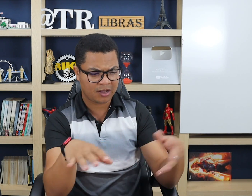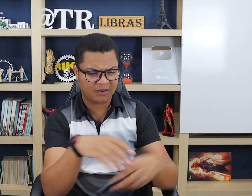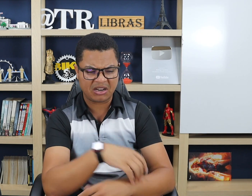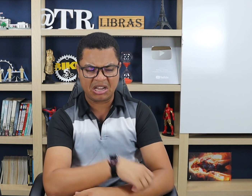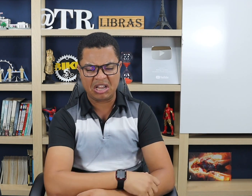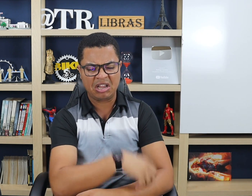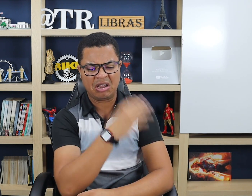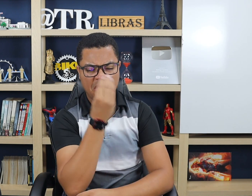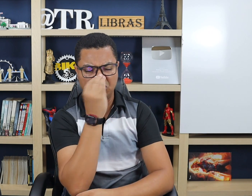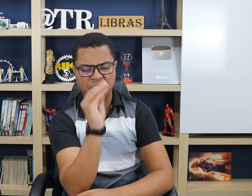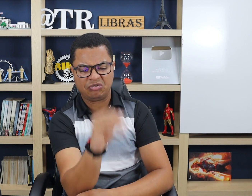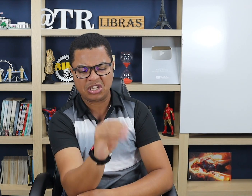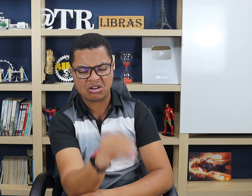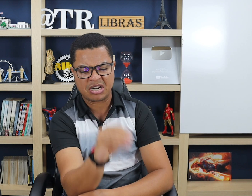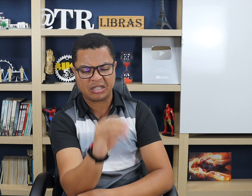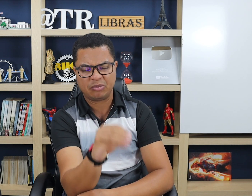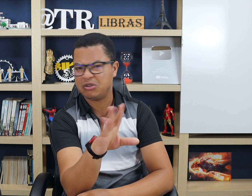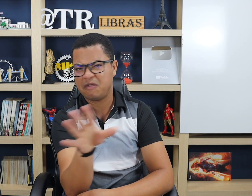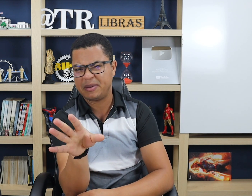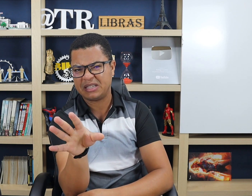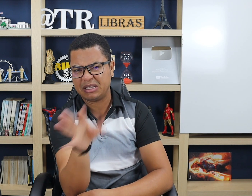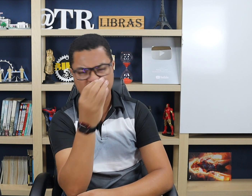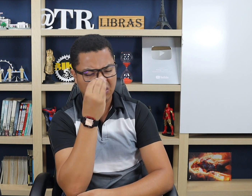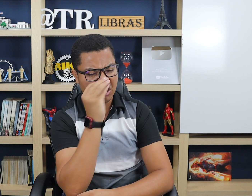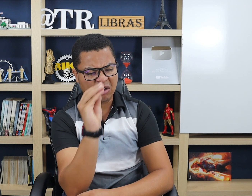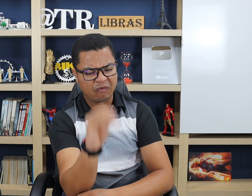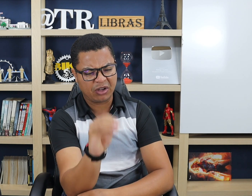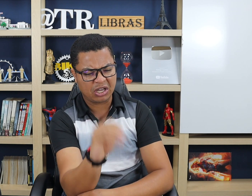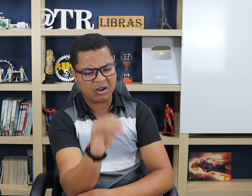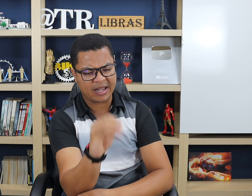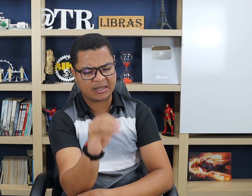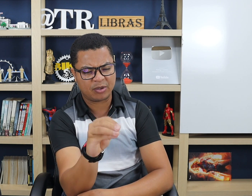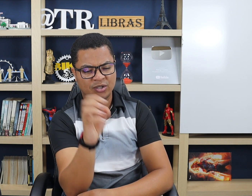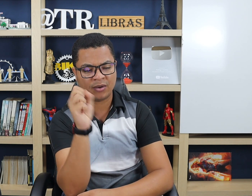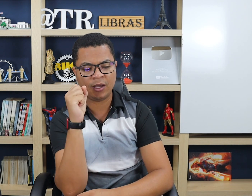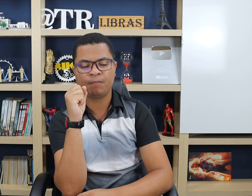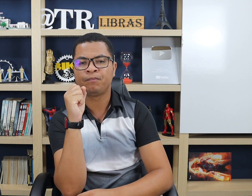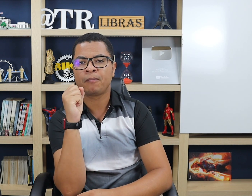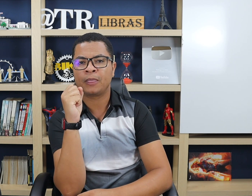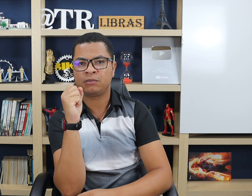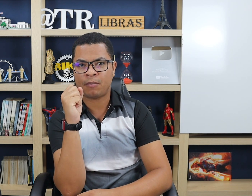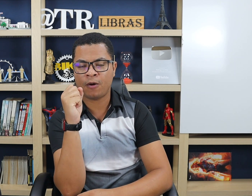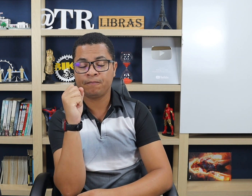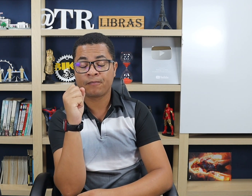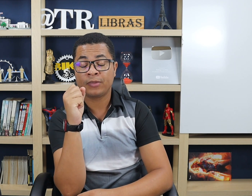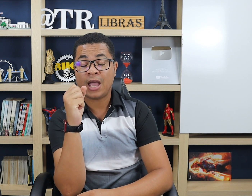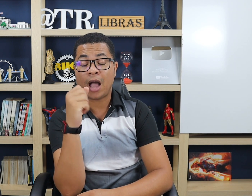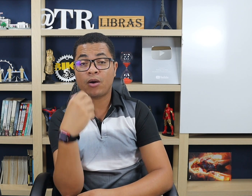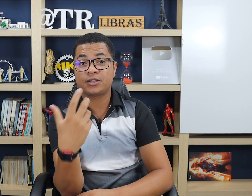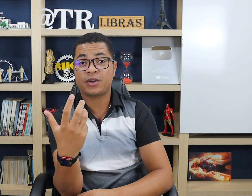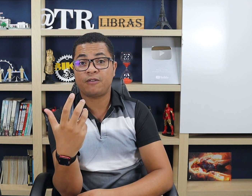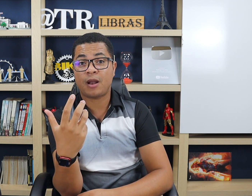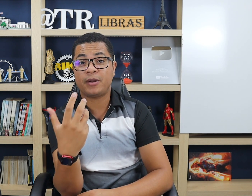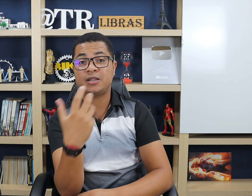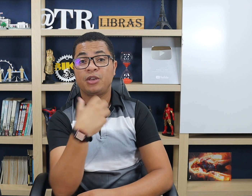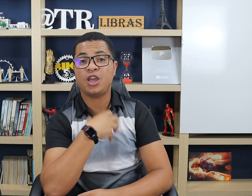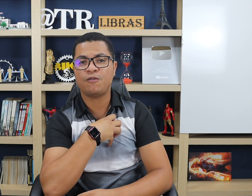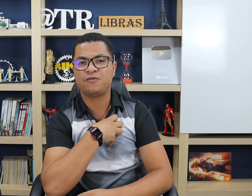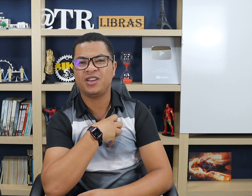tá falando, Ih, ó, eu vou ignorar essa pessoa, não vou prestar atenção. Vou ignorar essa pessoa aqui. Tá bom? Agora, se eu quero falar, por exemplo, que eu fui